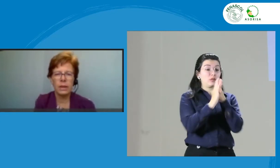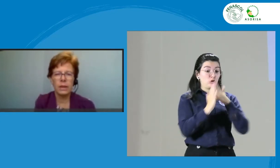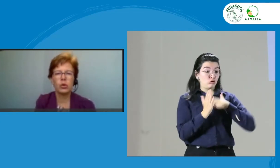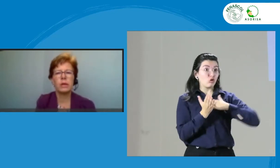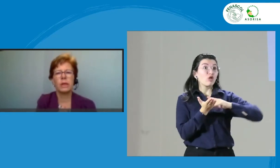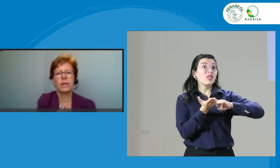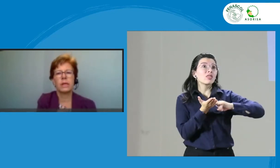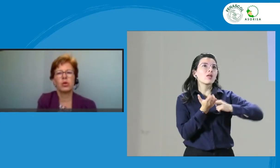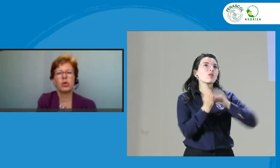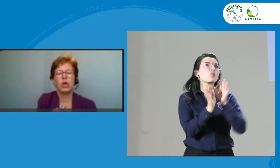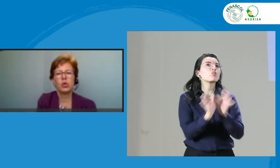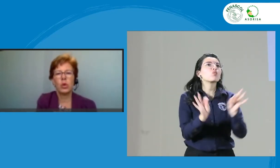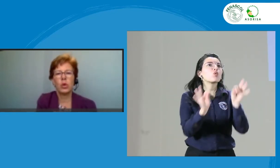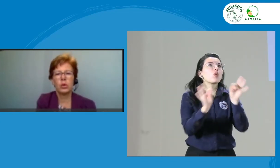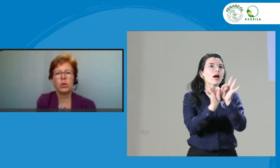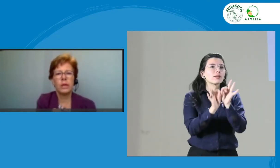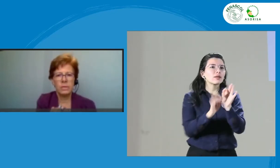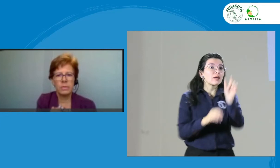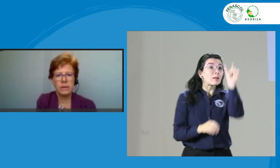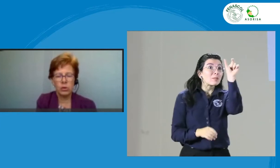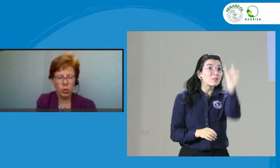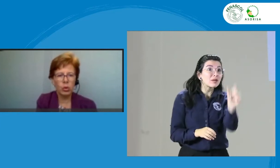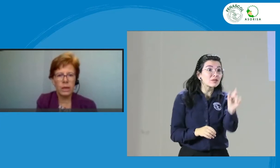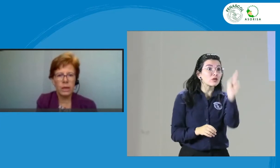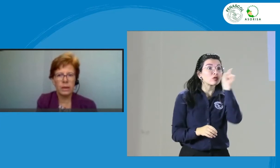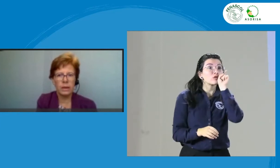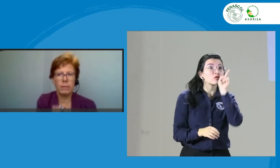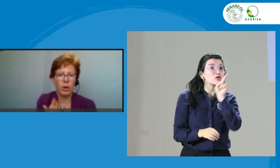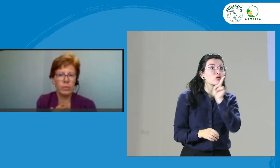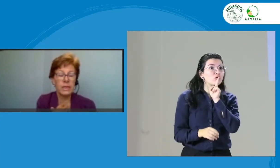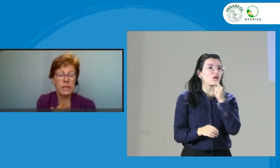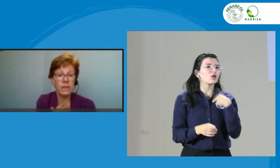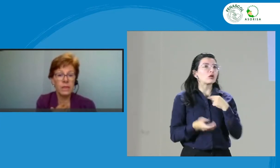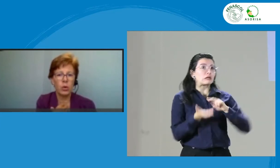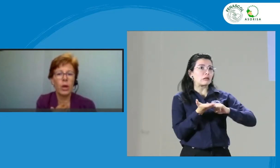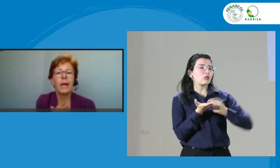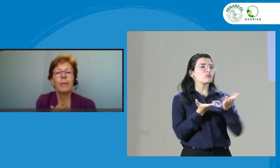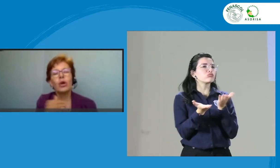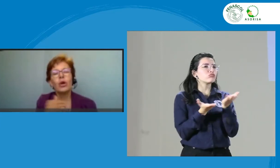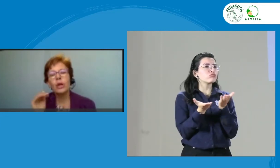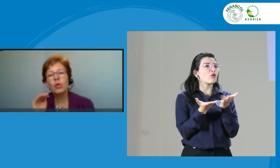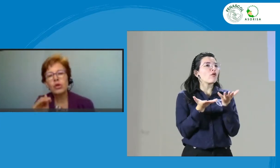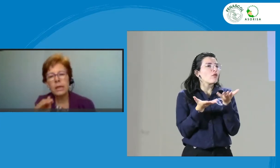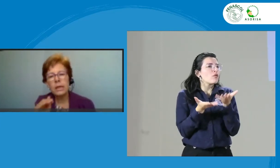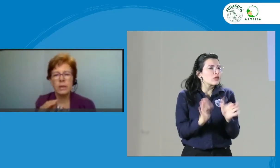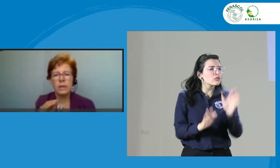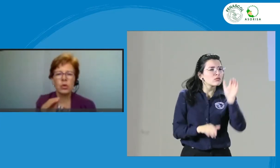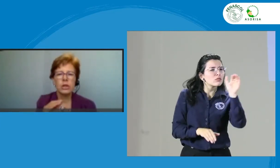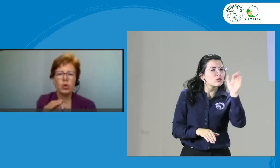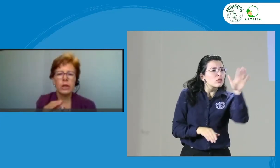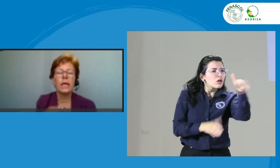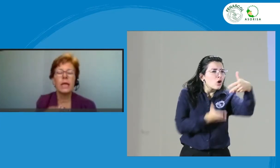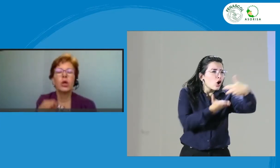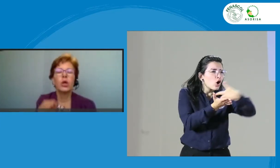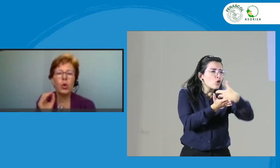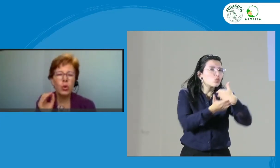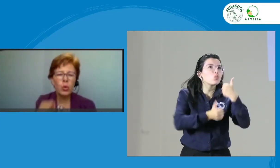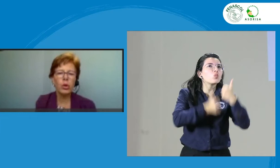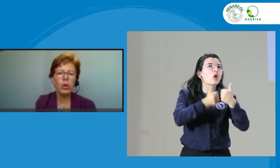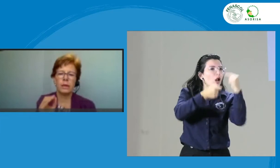retroalimentación al usuario del sordo que emplea un servicio. Pero le digo a ustedes, personas sordas, no duden en